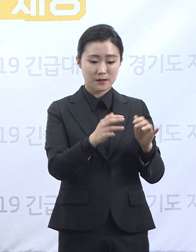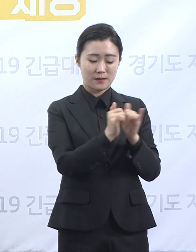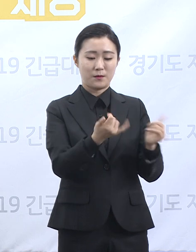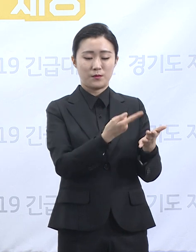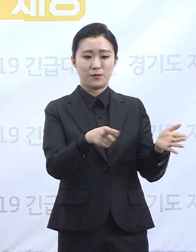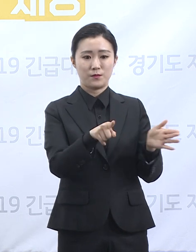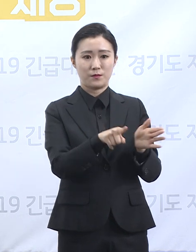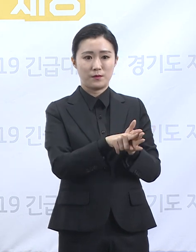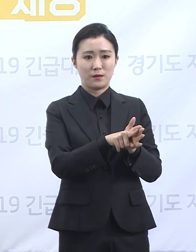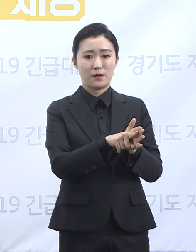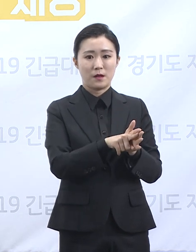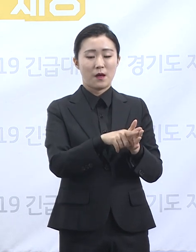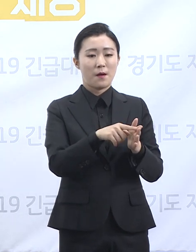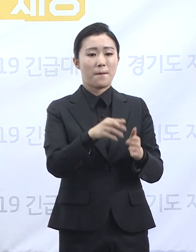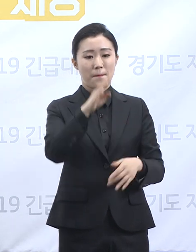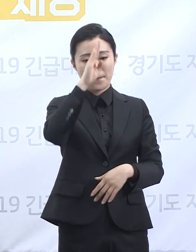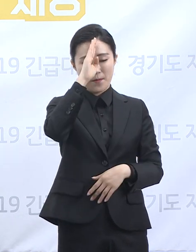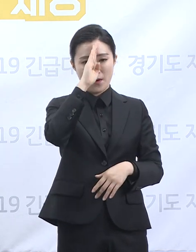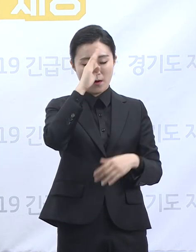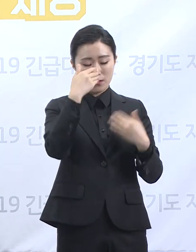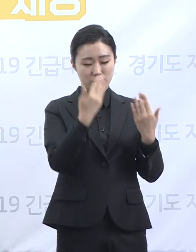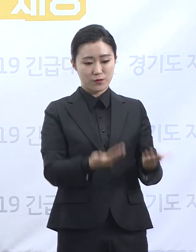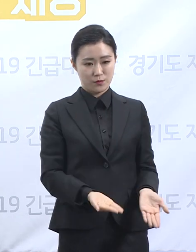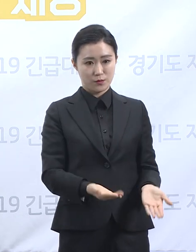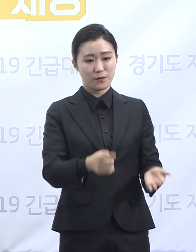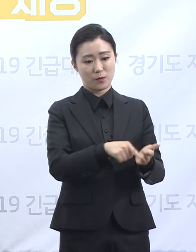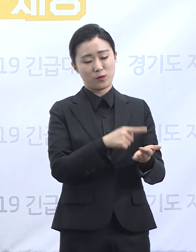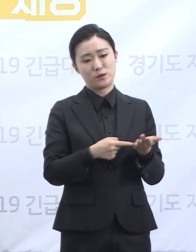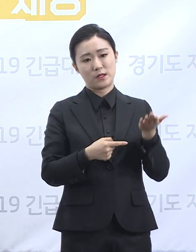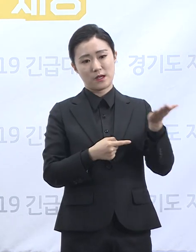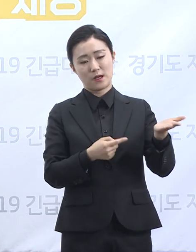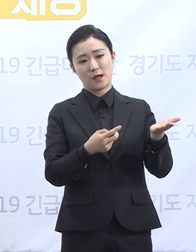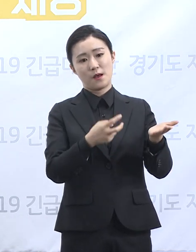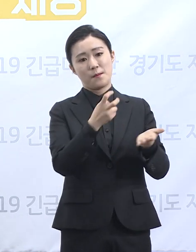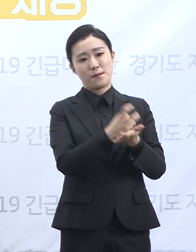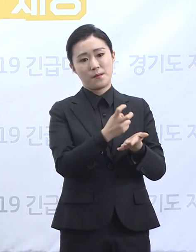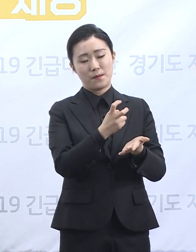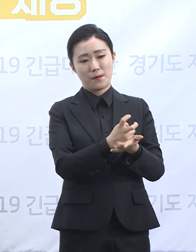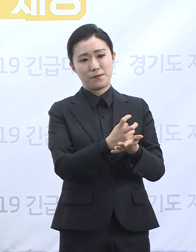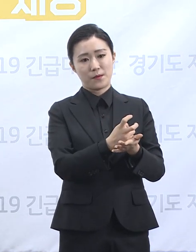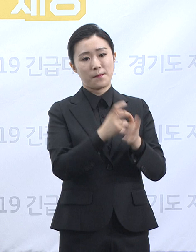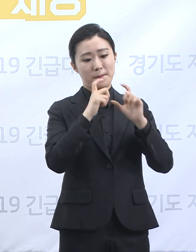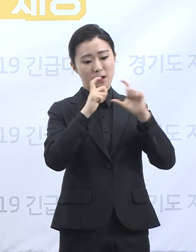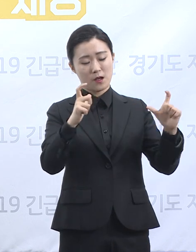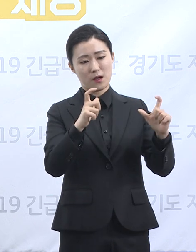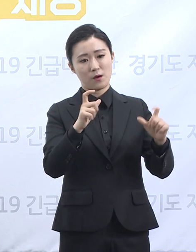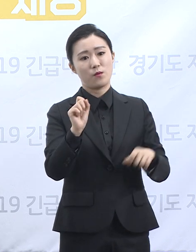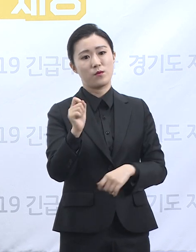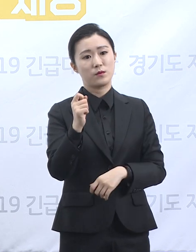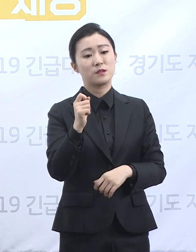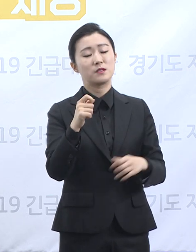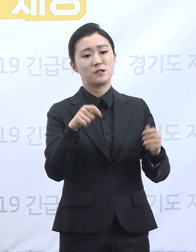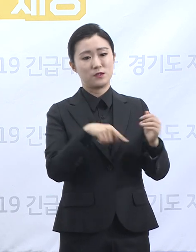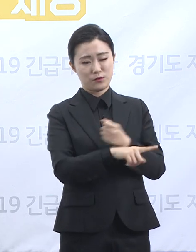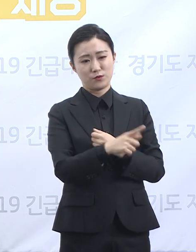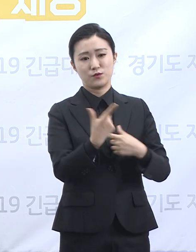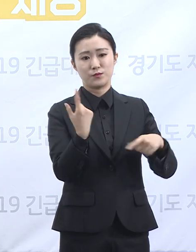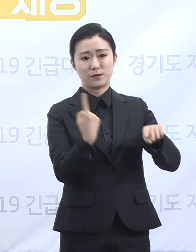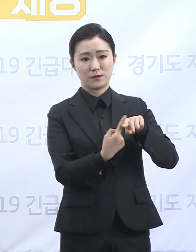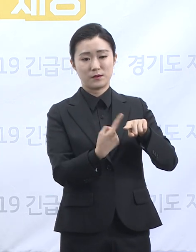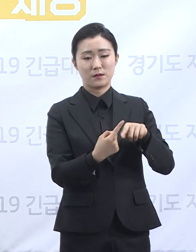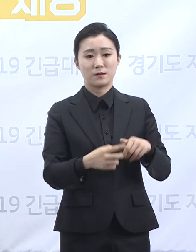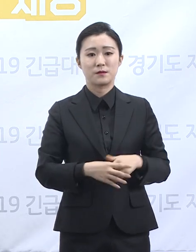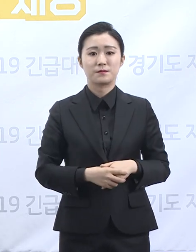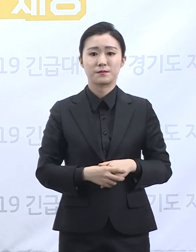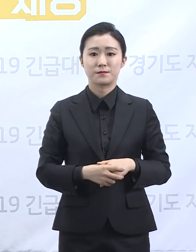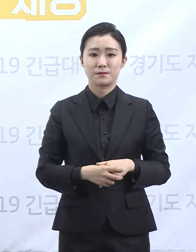맥락입니다. 언론의 역할과 영향도 매우 중요합니다. 코로나19가 확진된 사람과 집단에 낙인효과가 발생하면